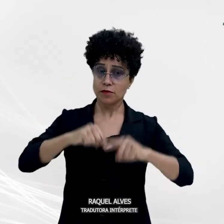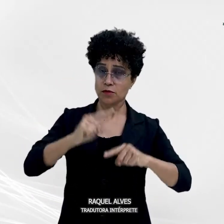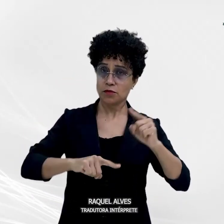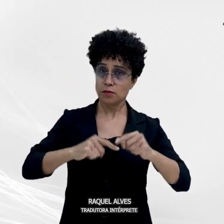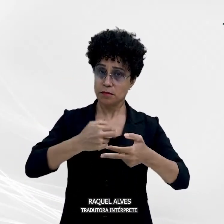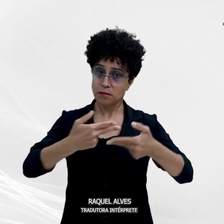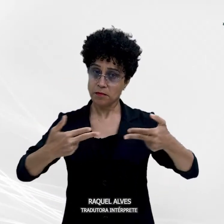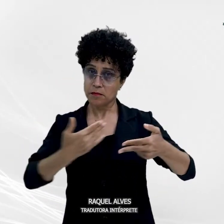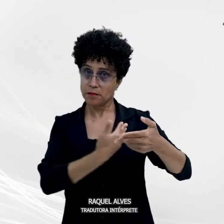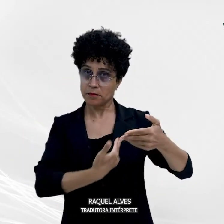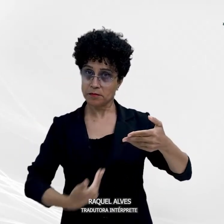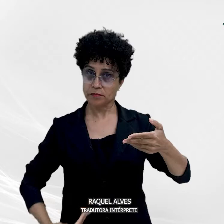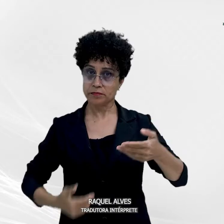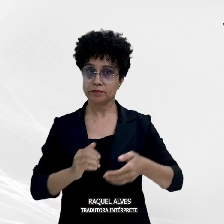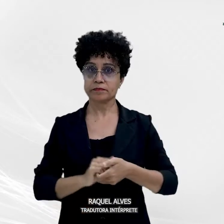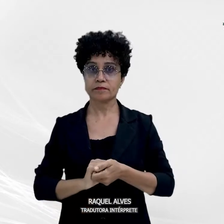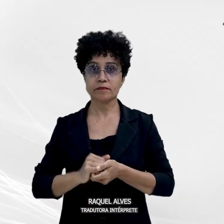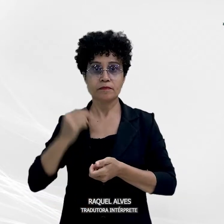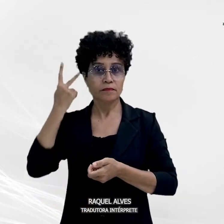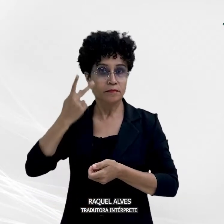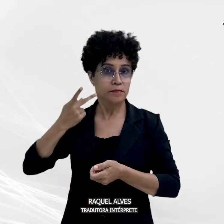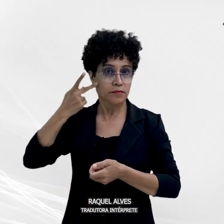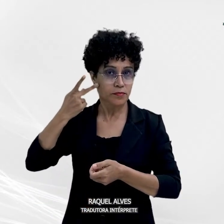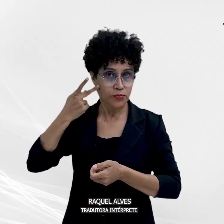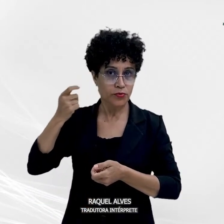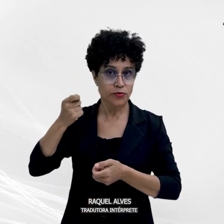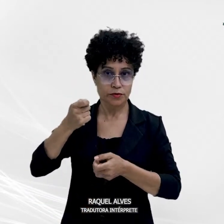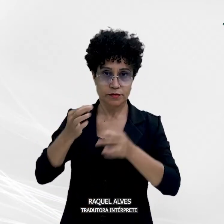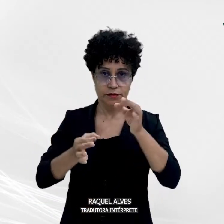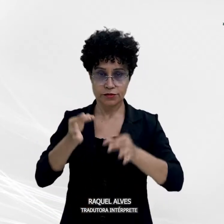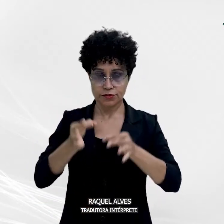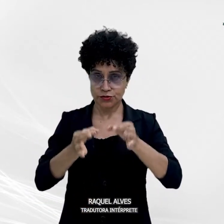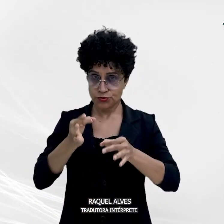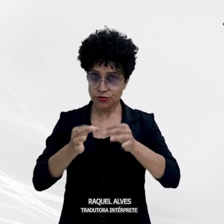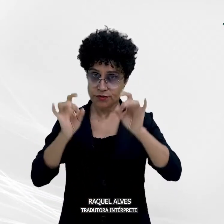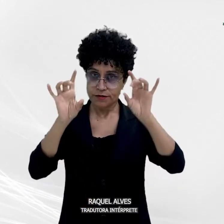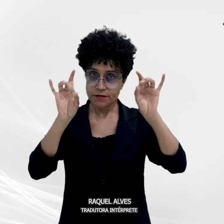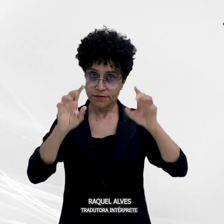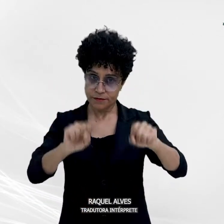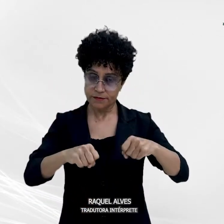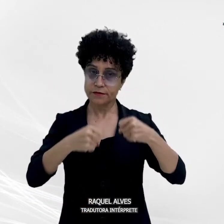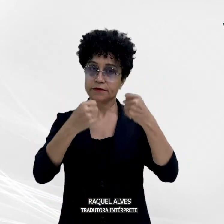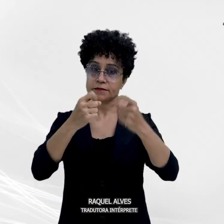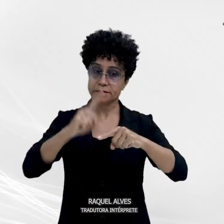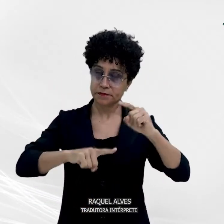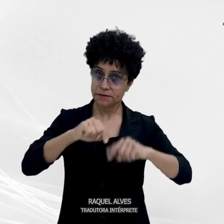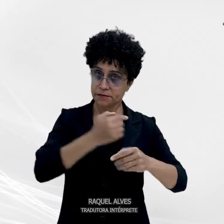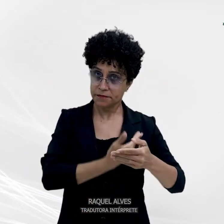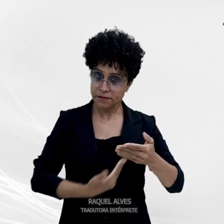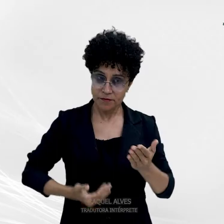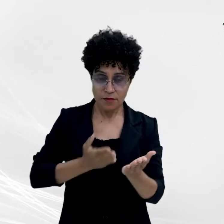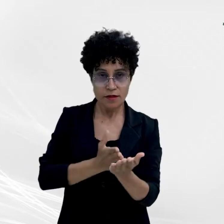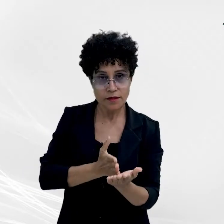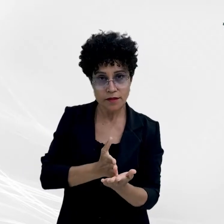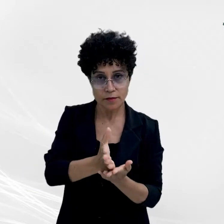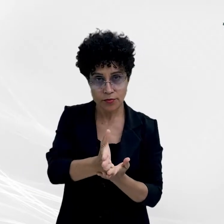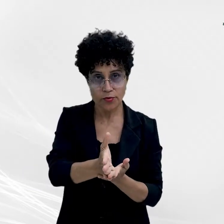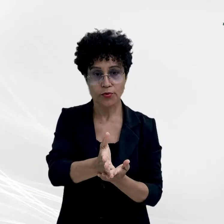A Procuradoria de Justiça Especializada na Defesa do Patrimônio e da Probidade Administrativa do Ministério